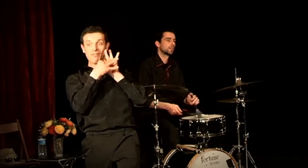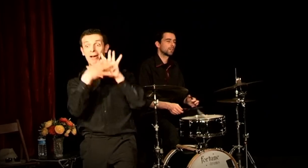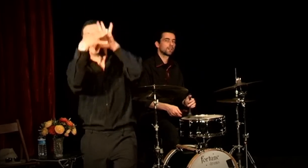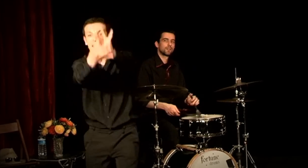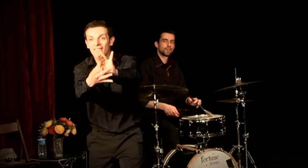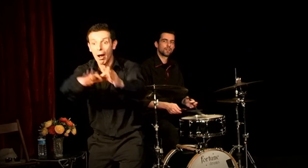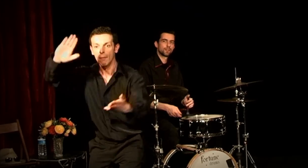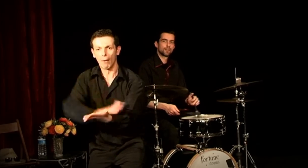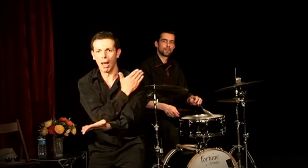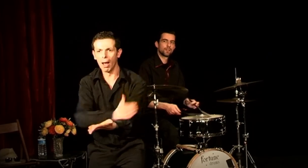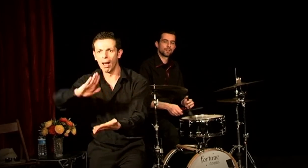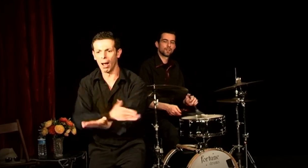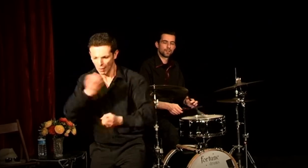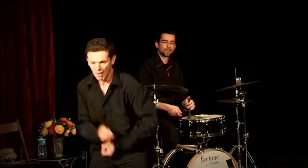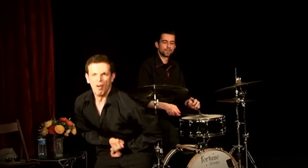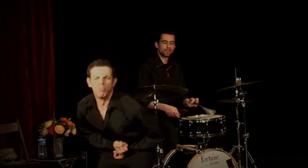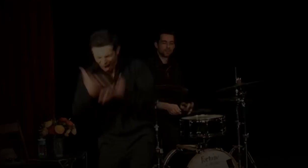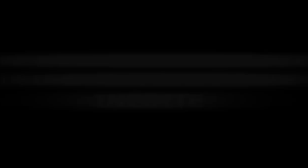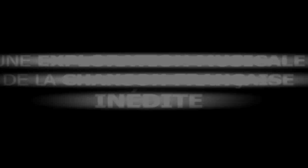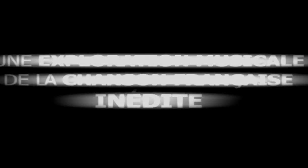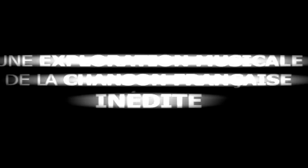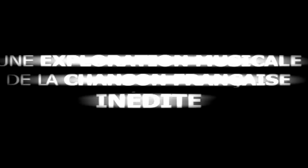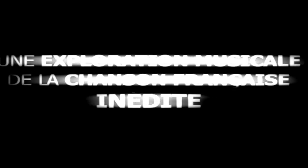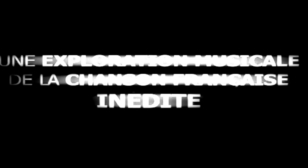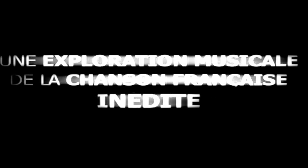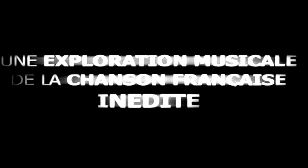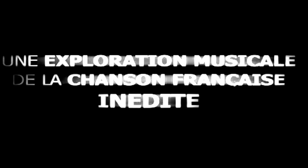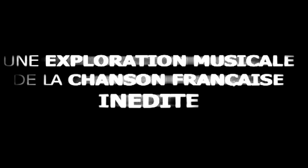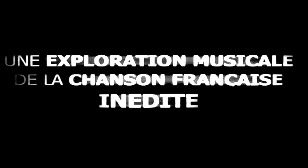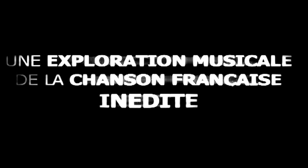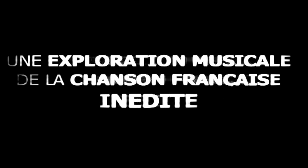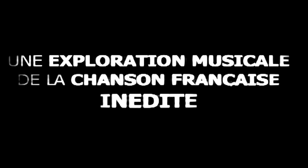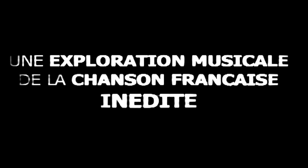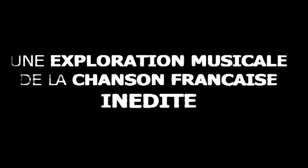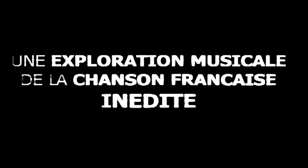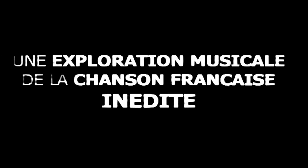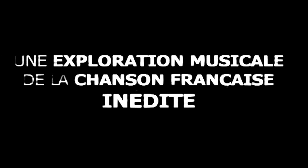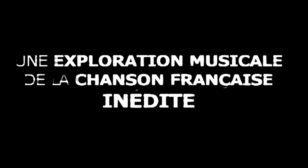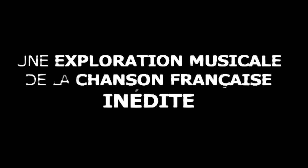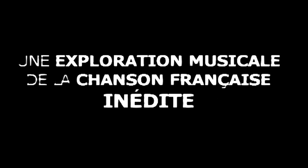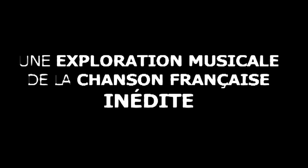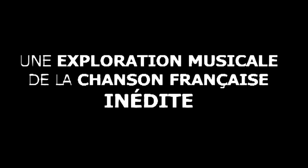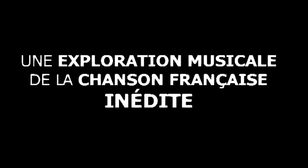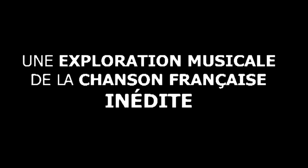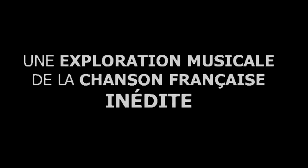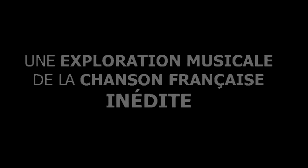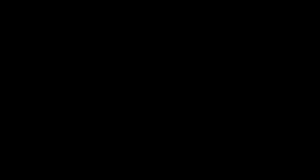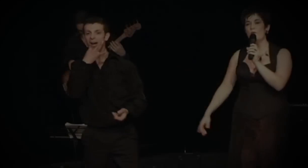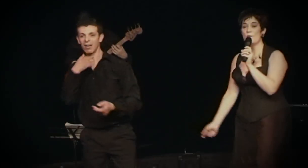ma poésie rime à tantôt aussi Je sais c'est rien mais j'en vais faire La seule chose que je sais faire des rêves